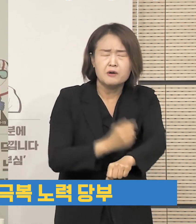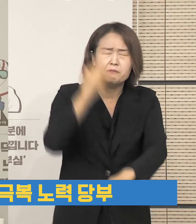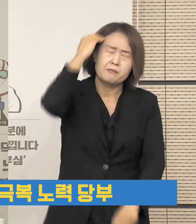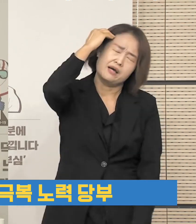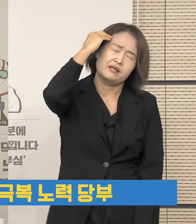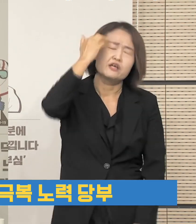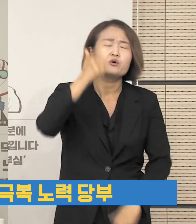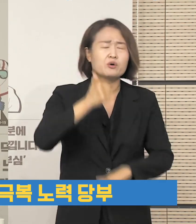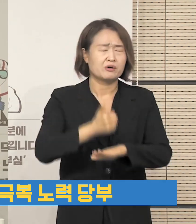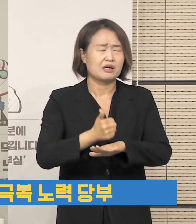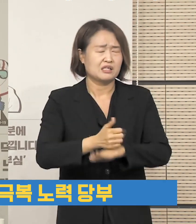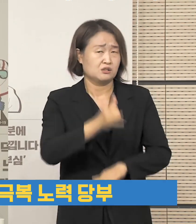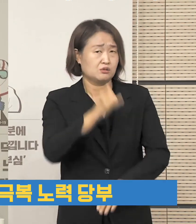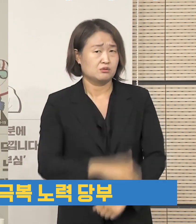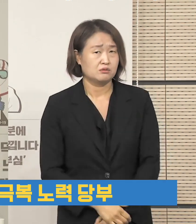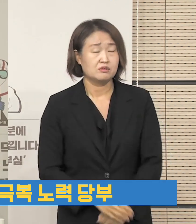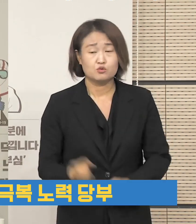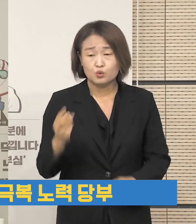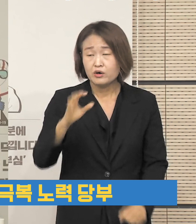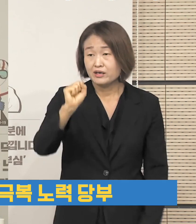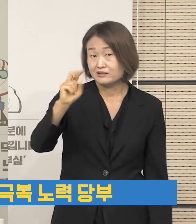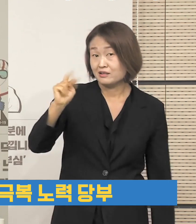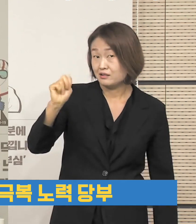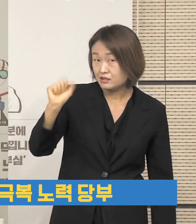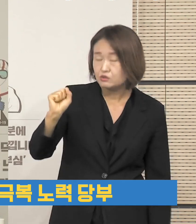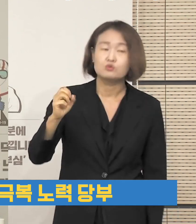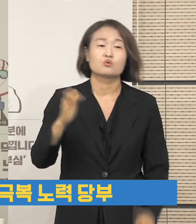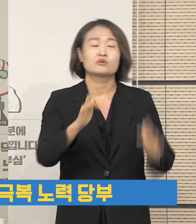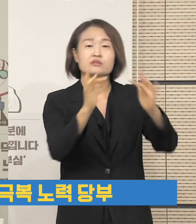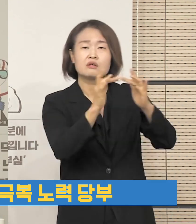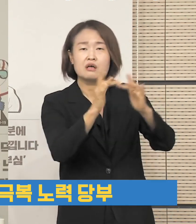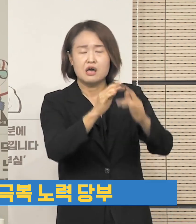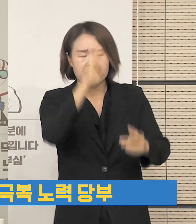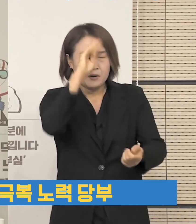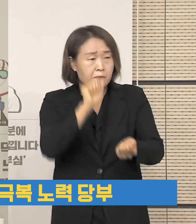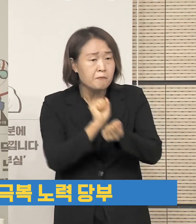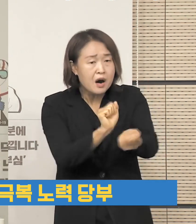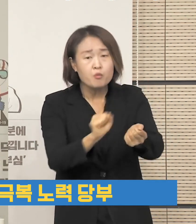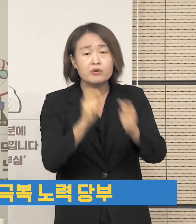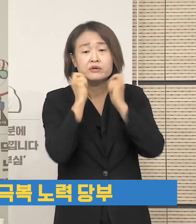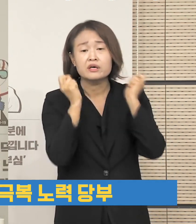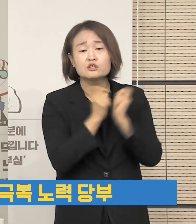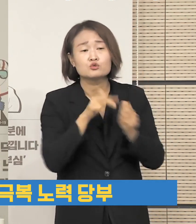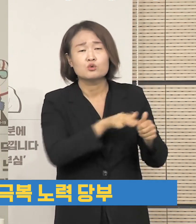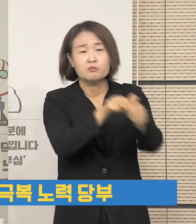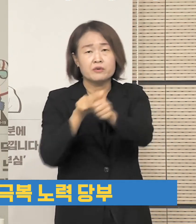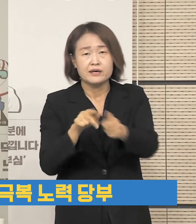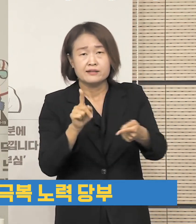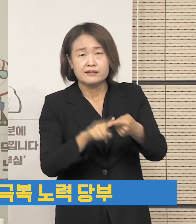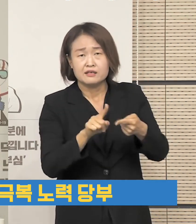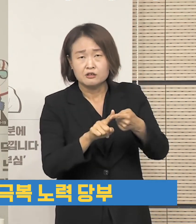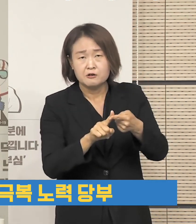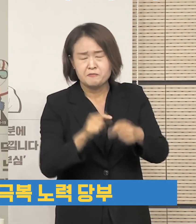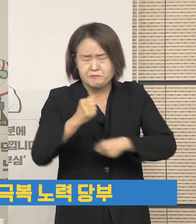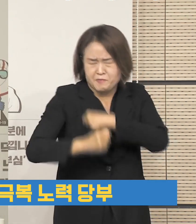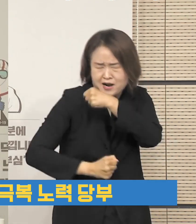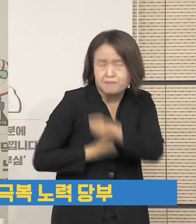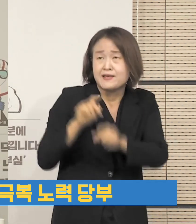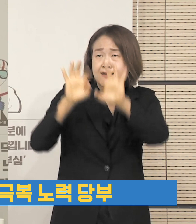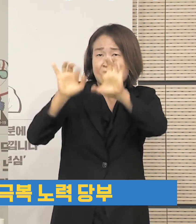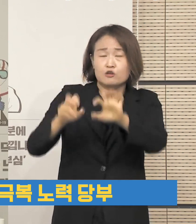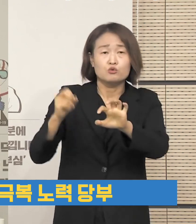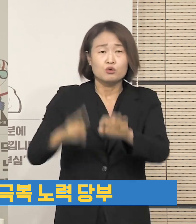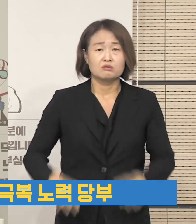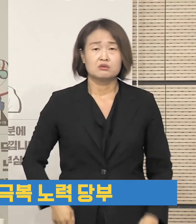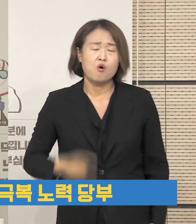됩니다. 또한 SNS나 온라인을 통하여 확진 환자의 개인정보를 유출하거나 근거 없는 소문을